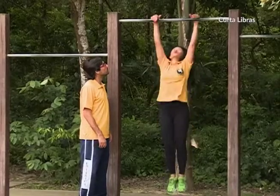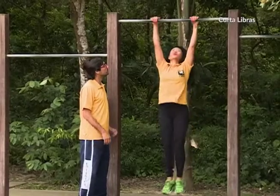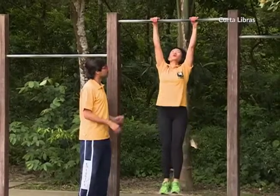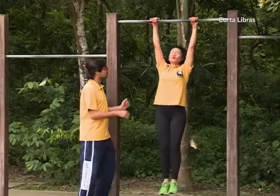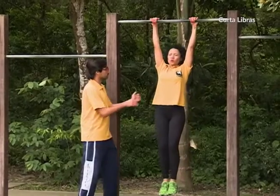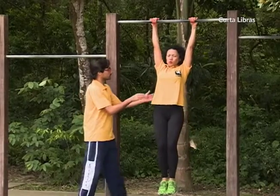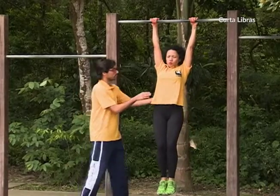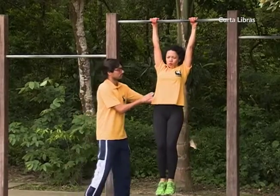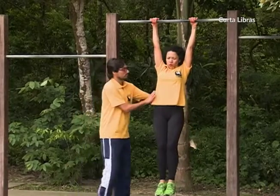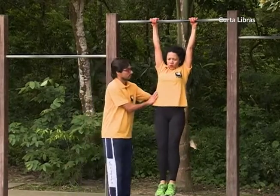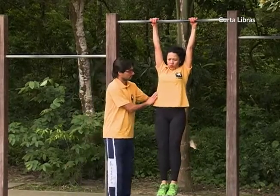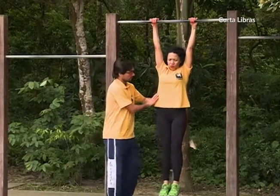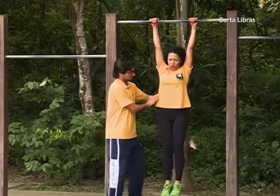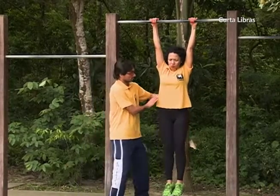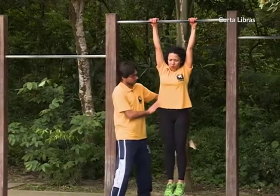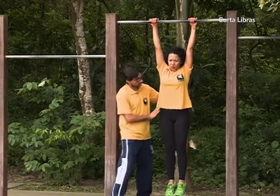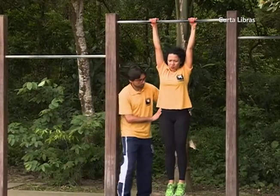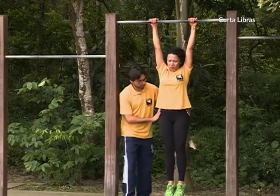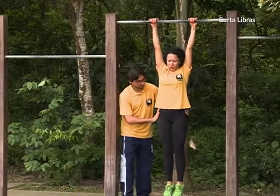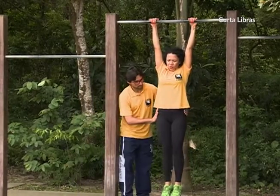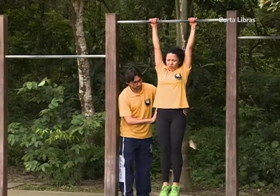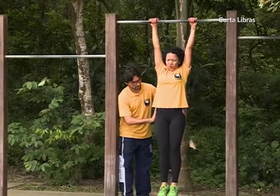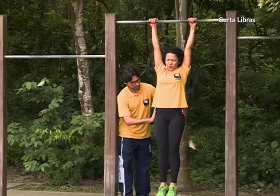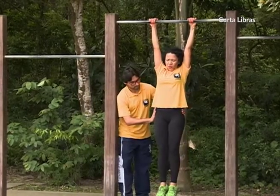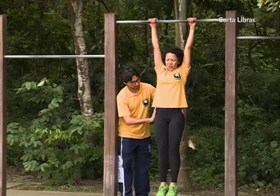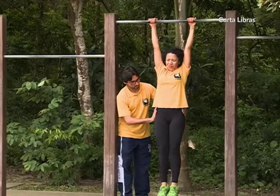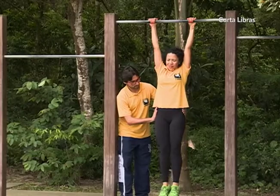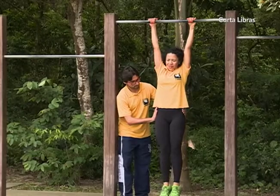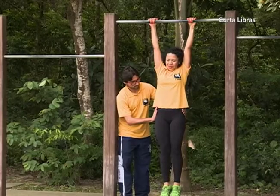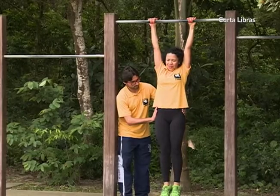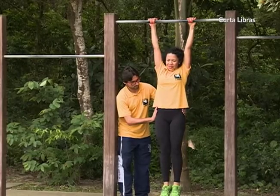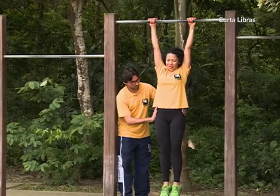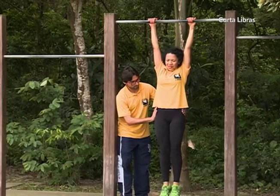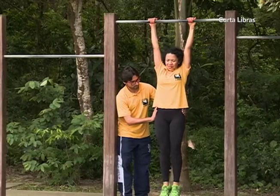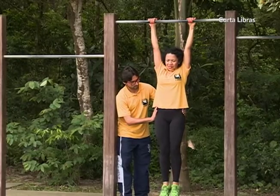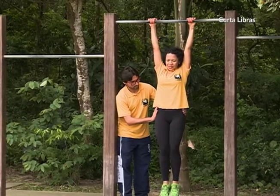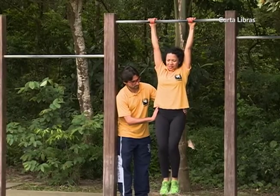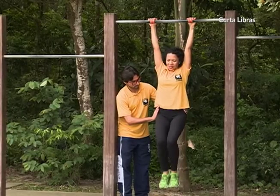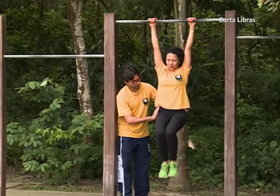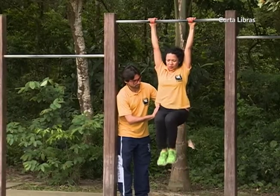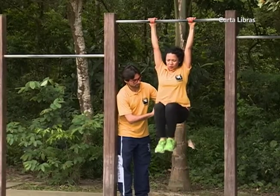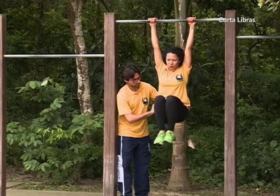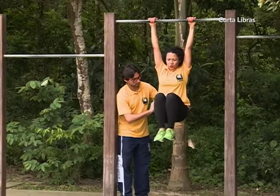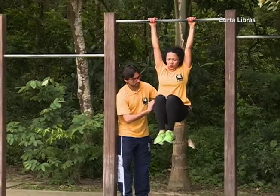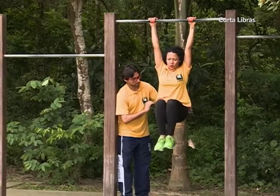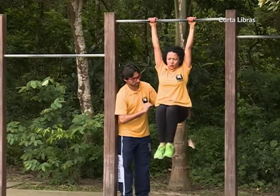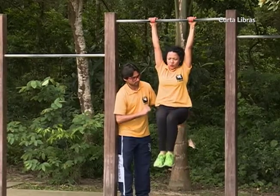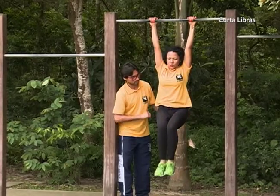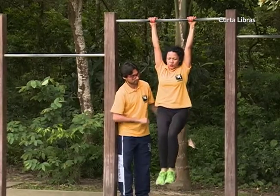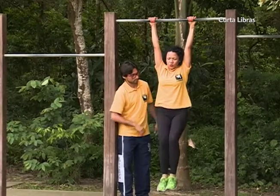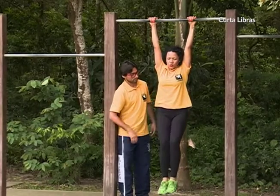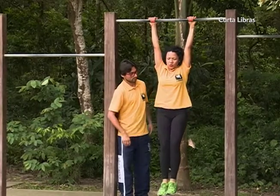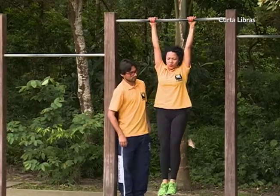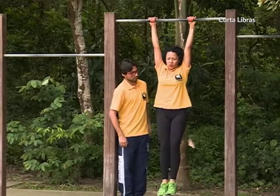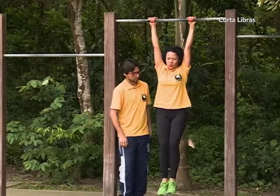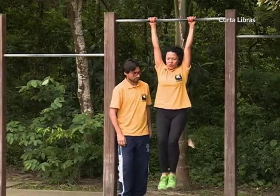Espere um pouco. Posição correta. Pode começar. 1, 2,